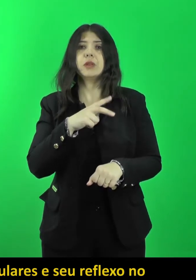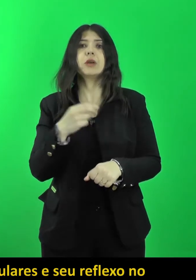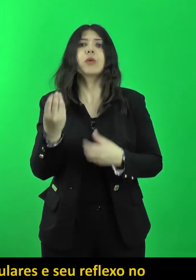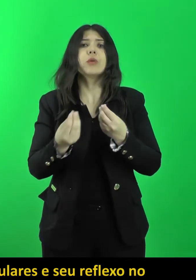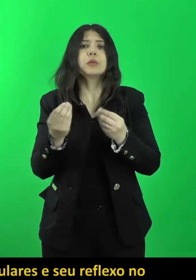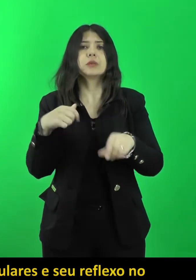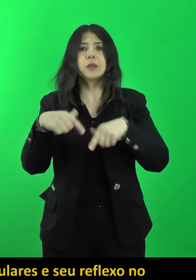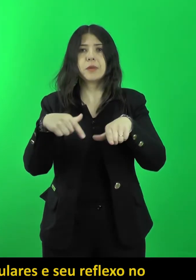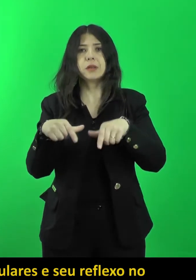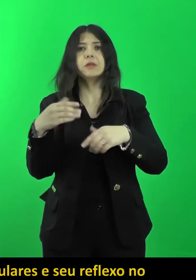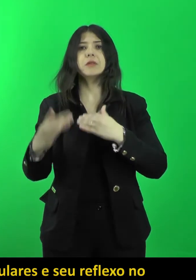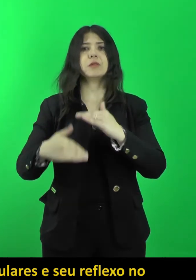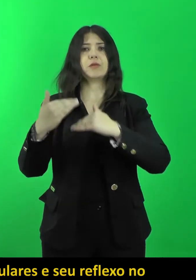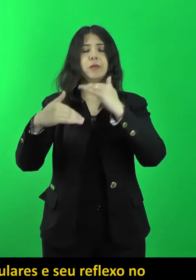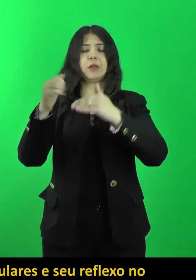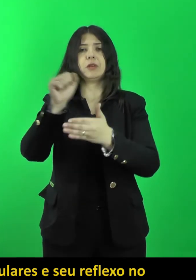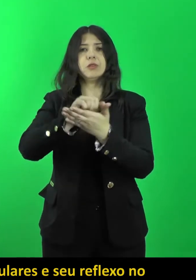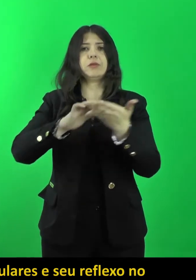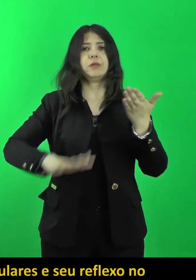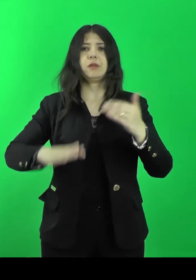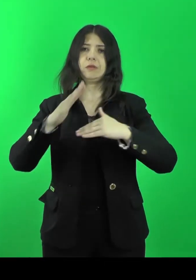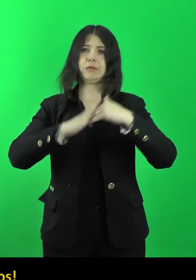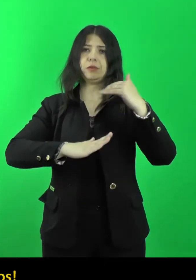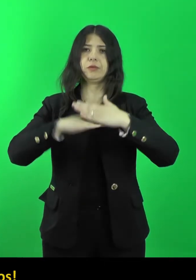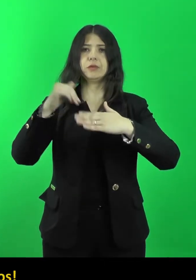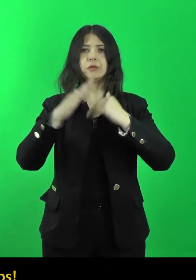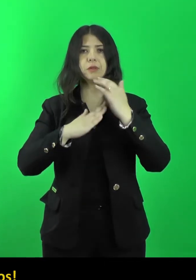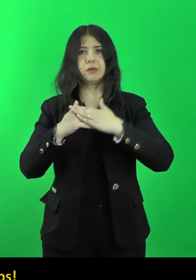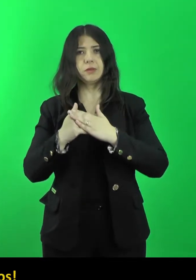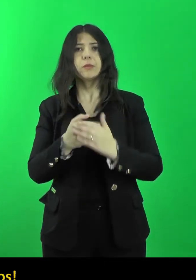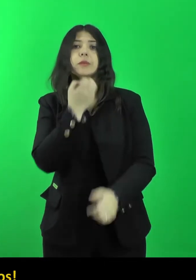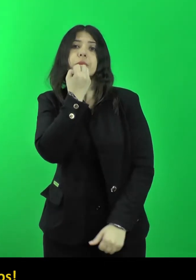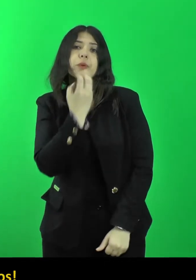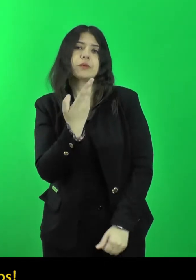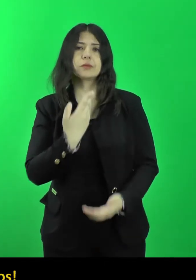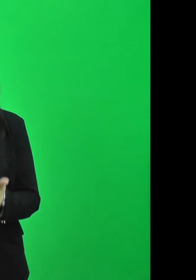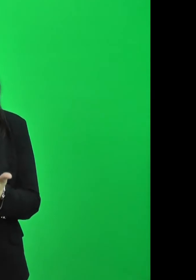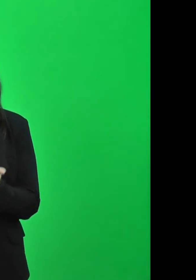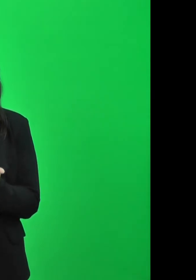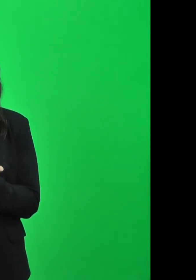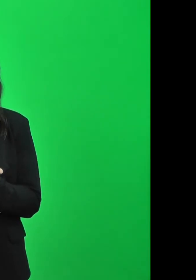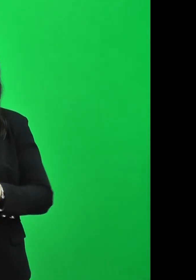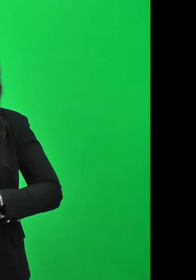seu reflexo no desenvolvimento da atividade profissional. Bons estudos!